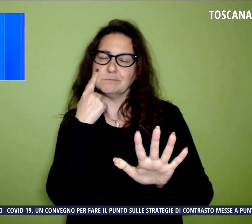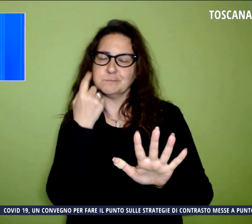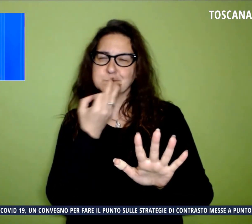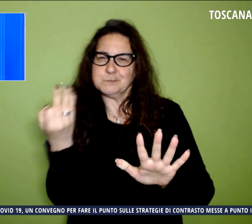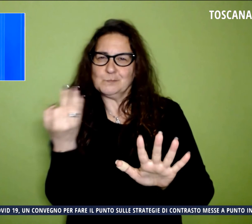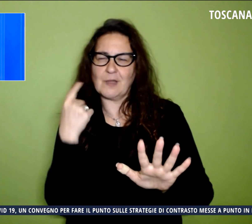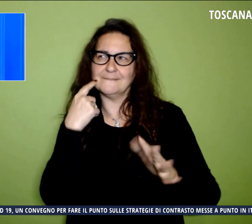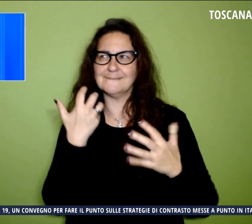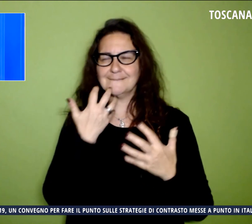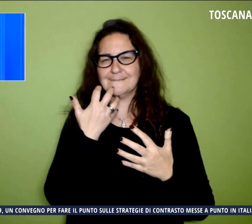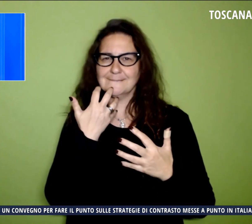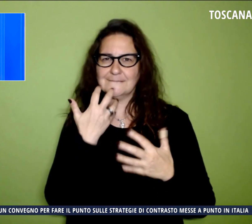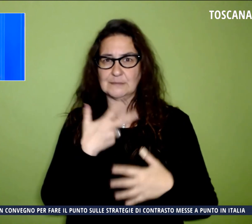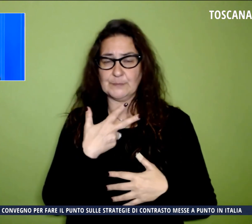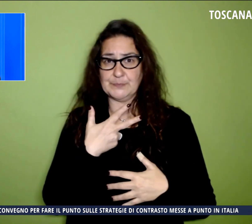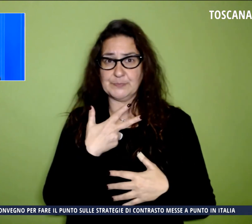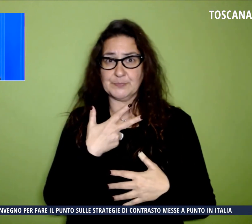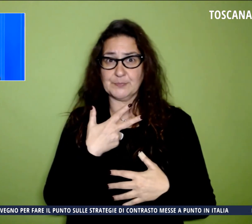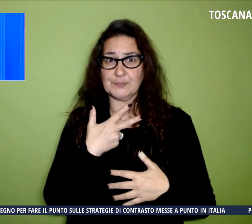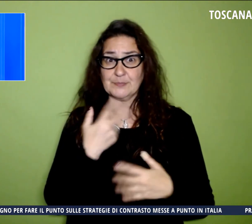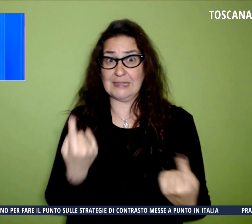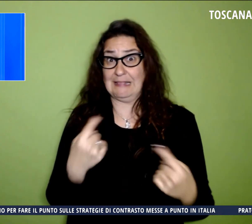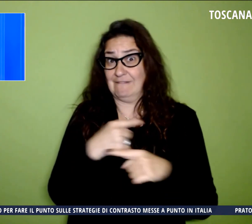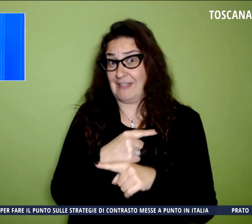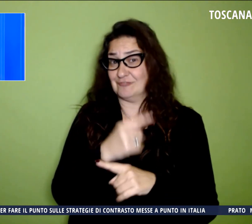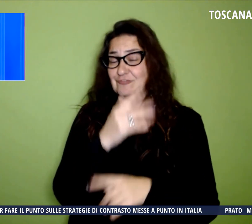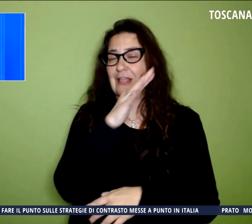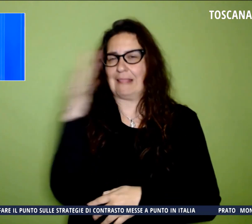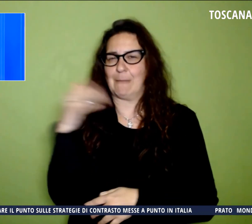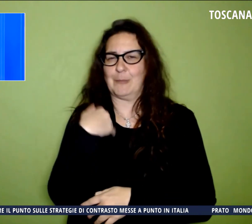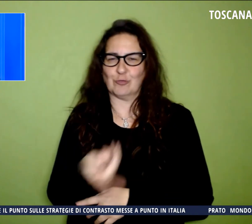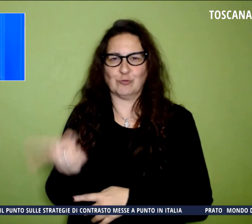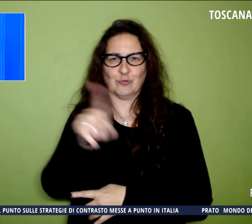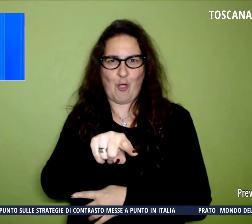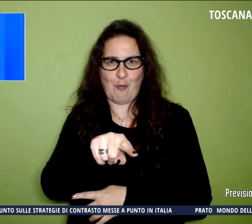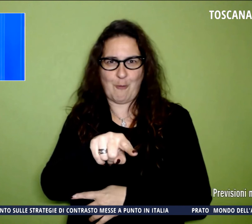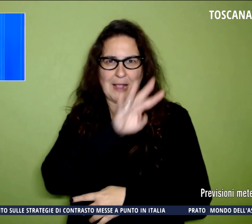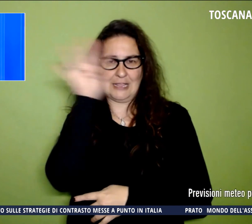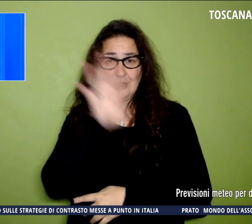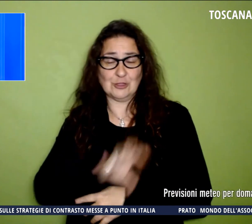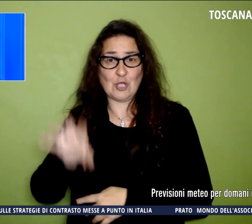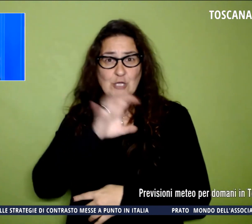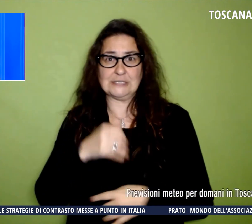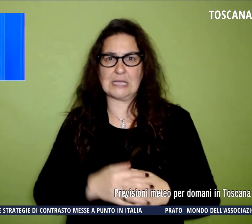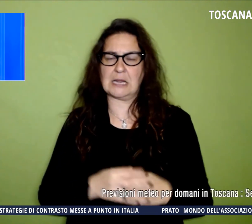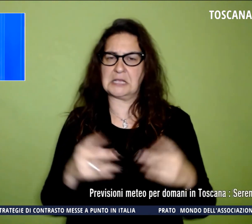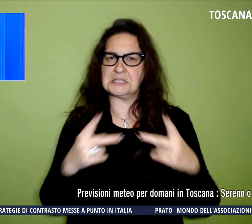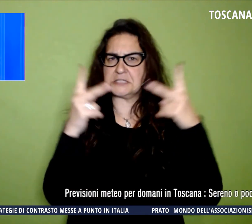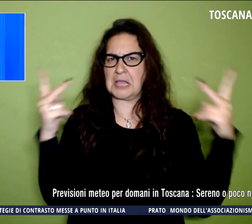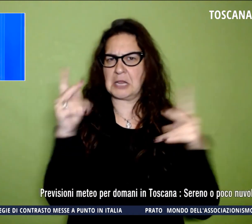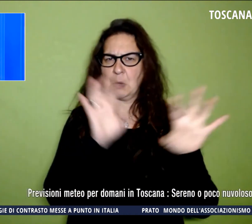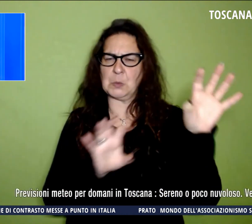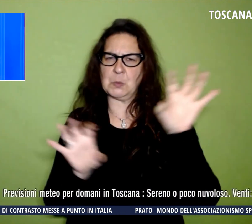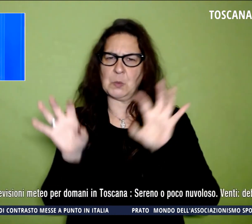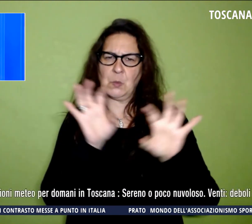venendo le previsioni dettagliate del tempo per domani per quanto riguarda la Toscana, domani sarà sereno, poco nuvoloso, i